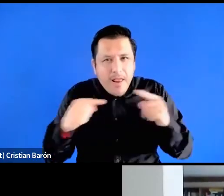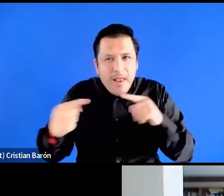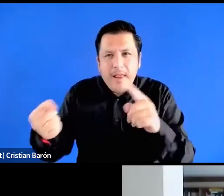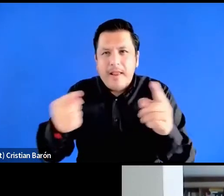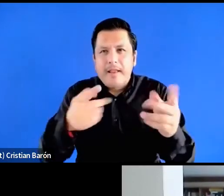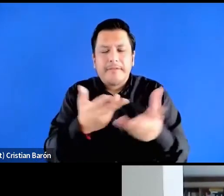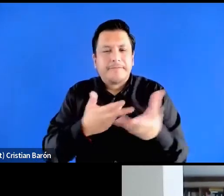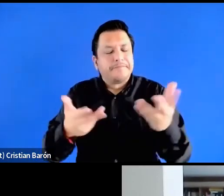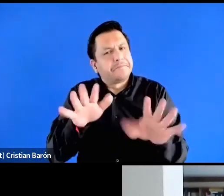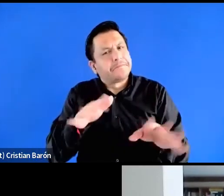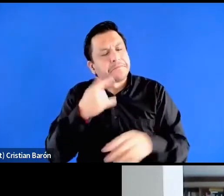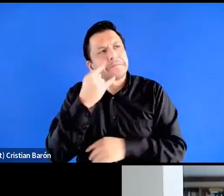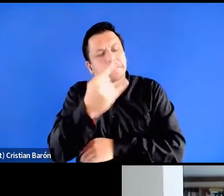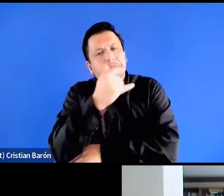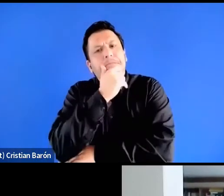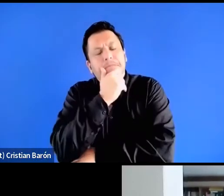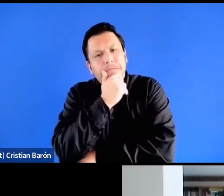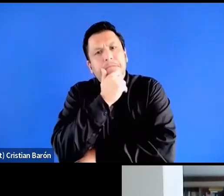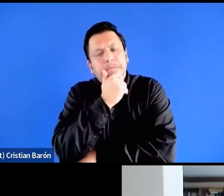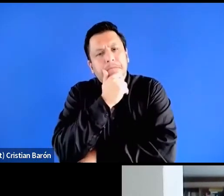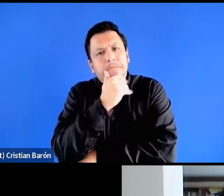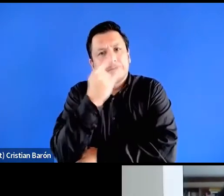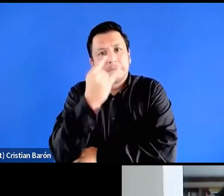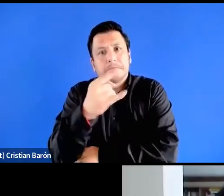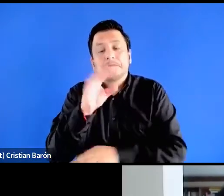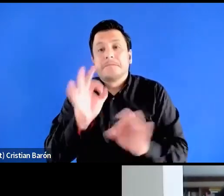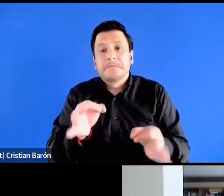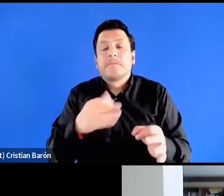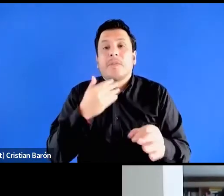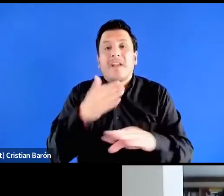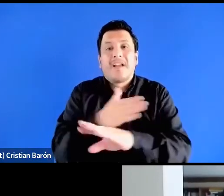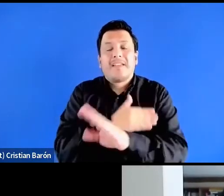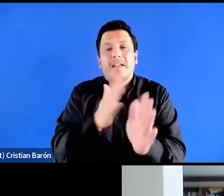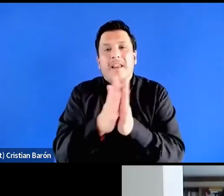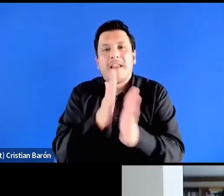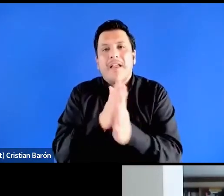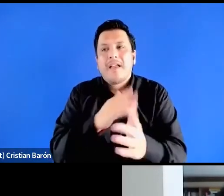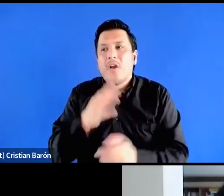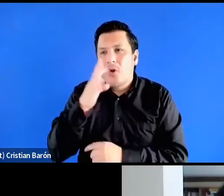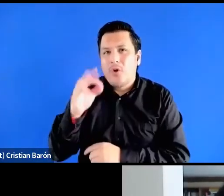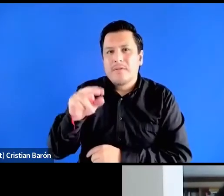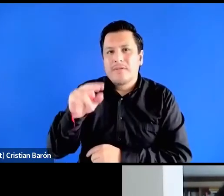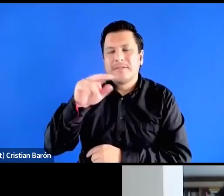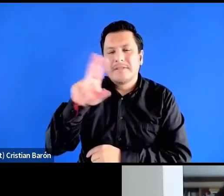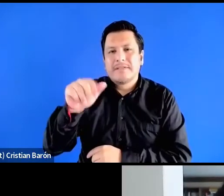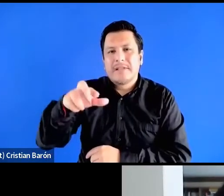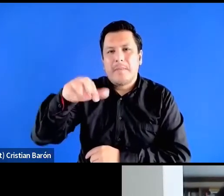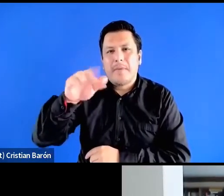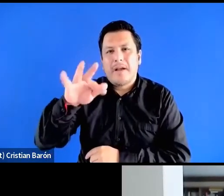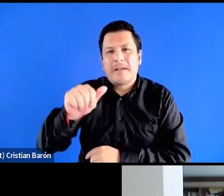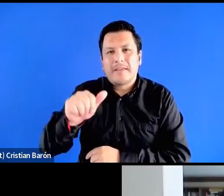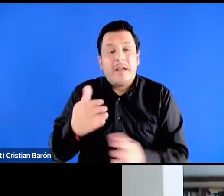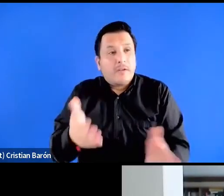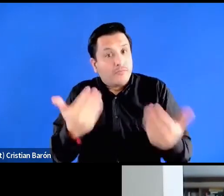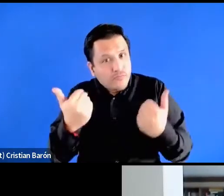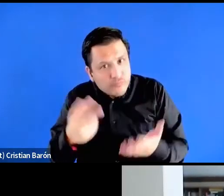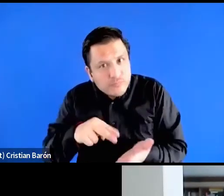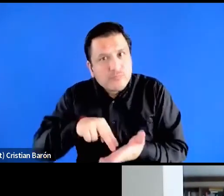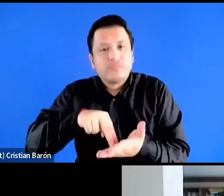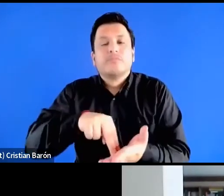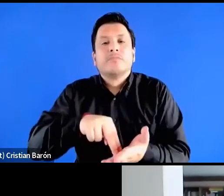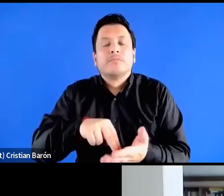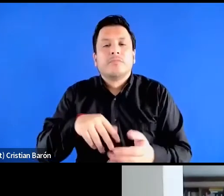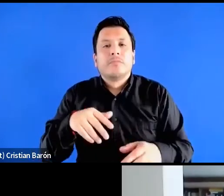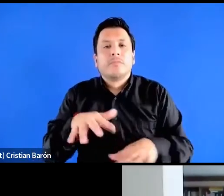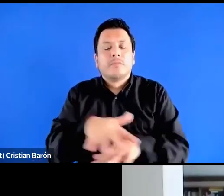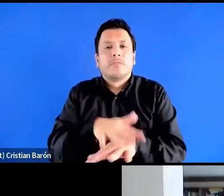me pareció genial hablando de lo que dice Manuel Zapata Olivella en Levántate Mulato hablando del primer